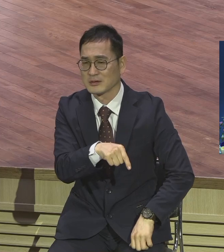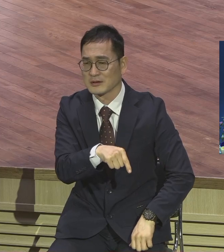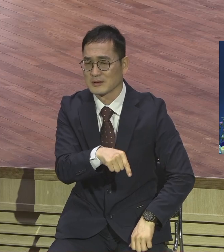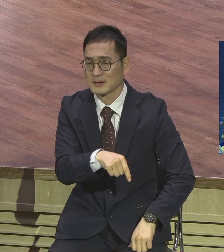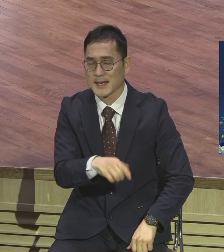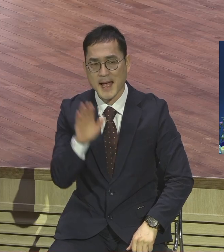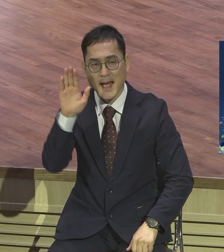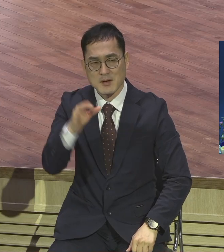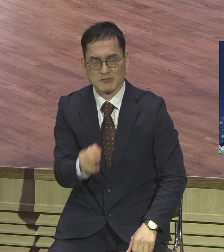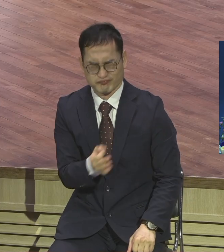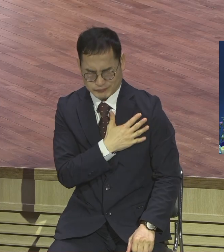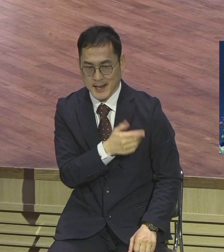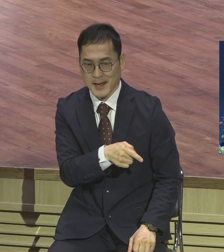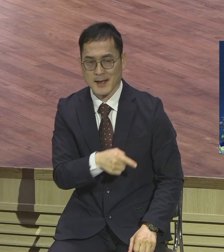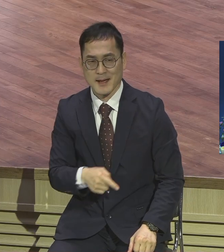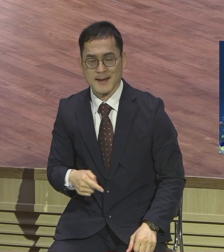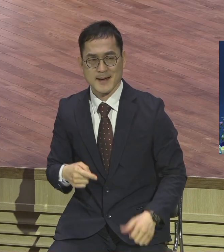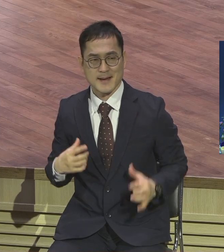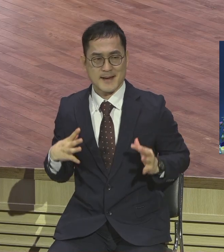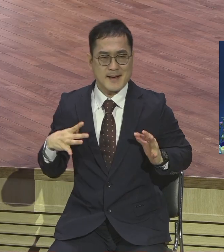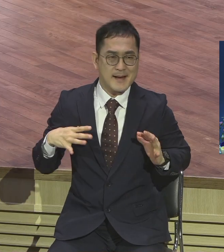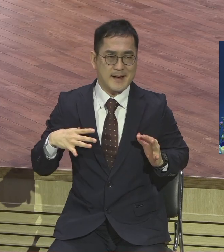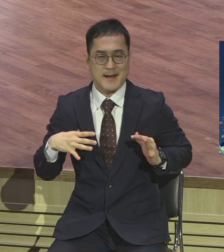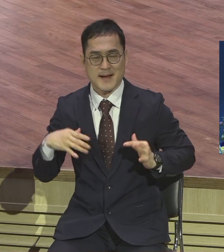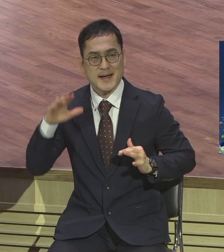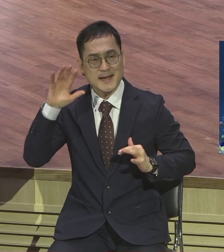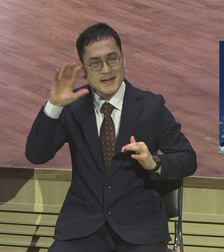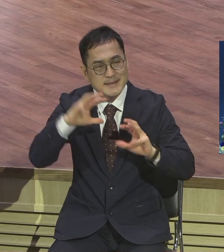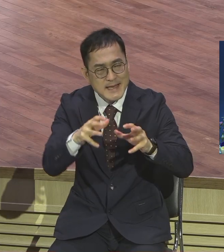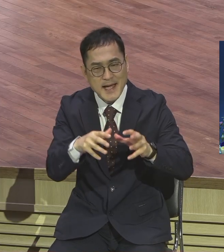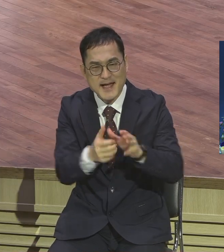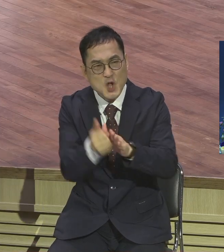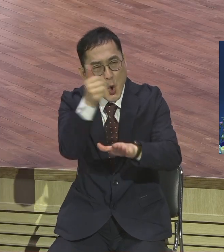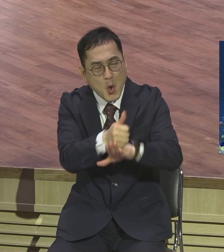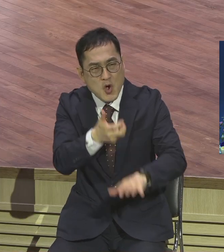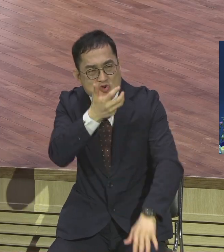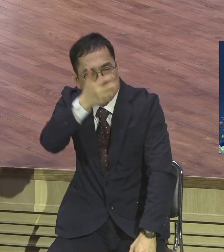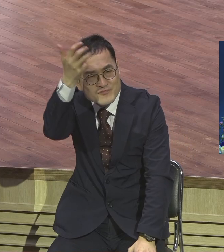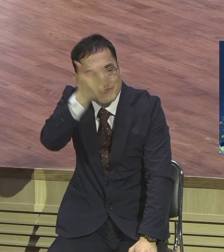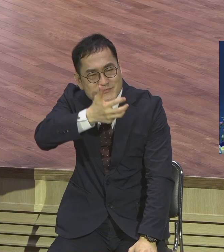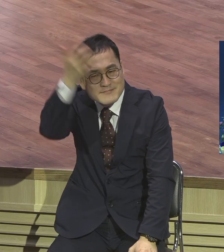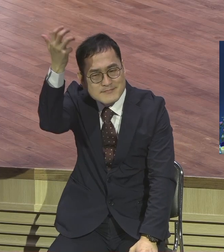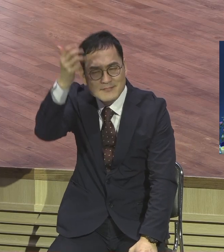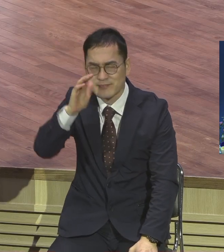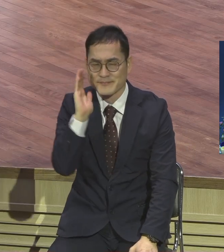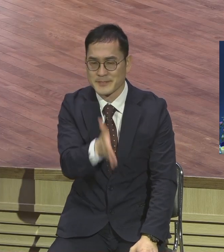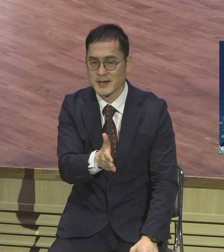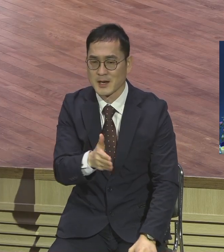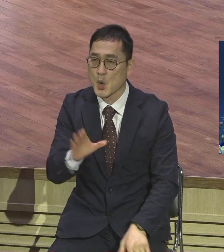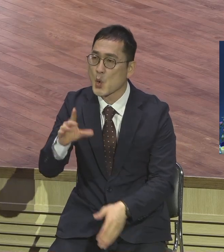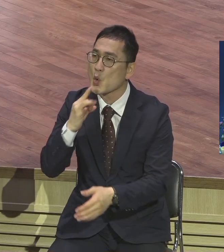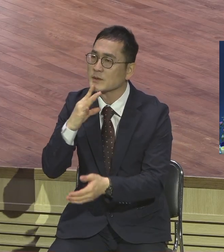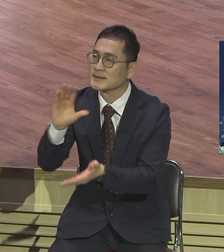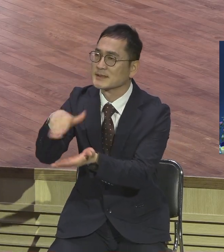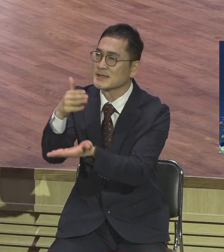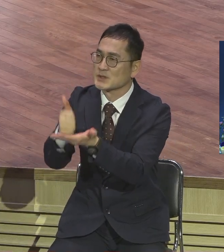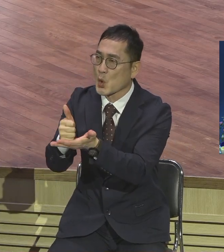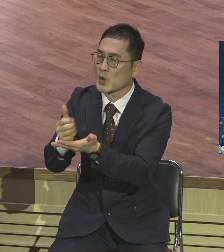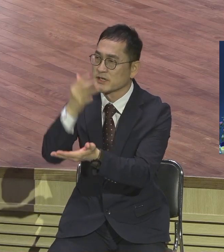사람 돼야지. 이것이 우리의 인생 목표가 아니라 오직 나는 그리스도로 성령으로 충만하게